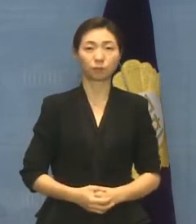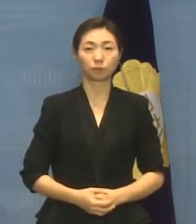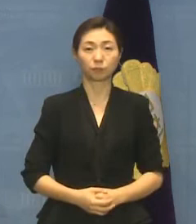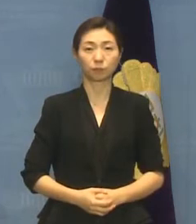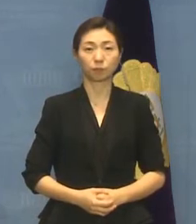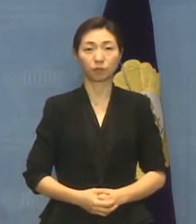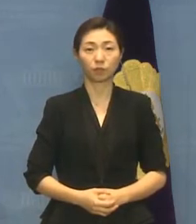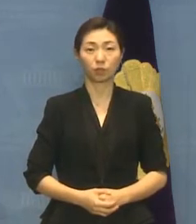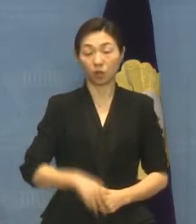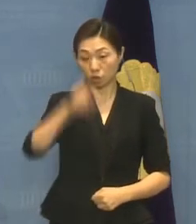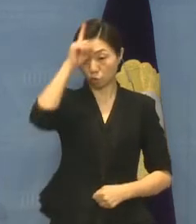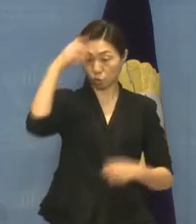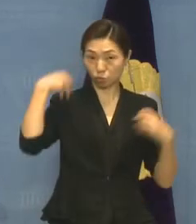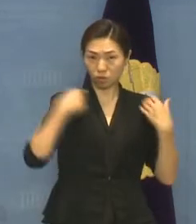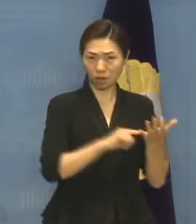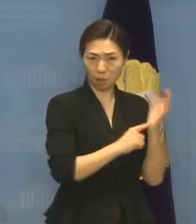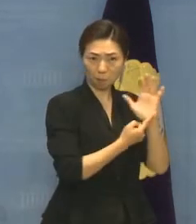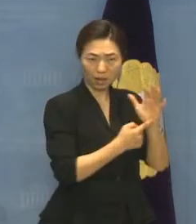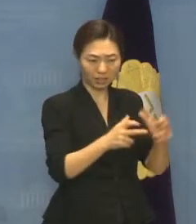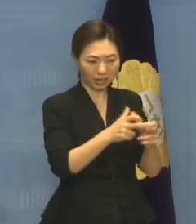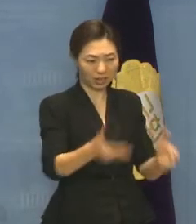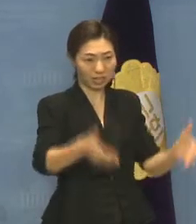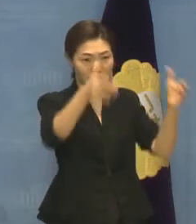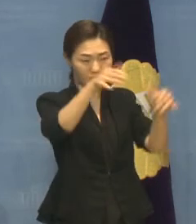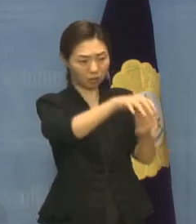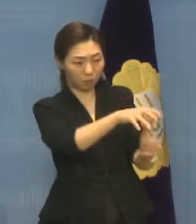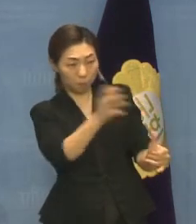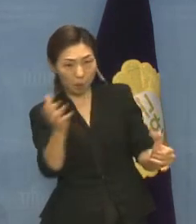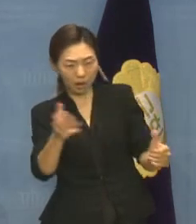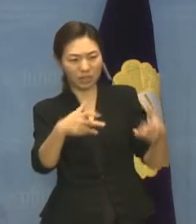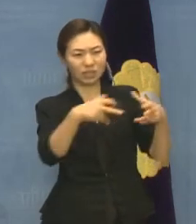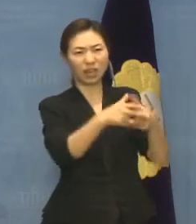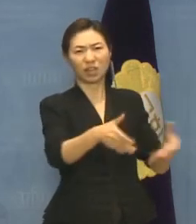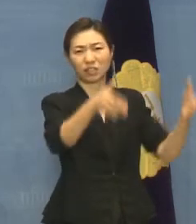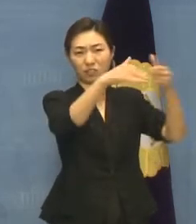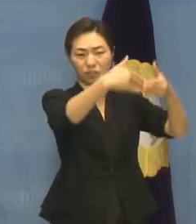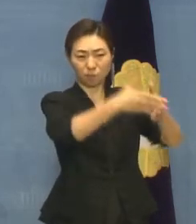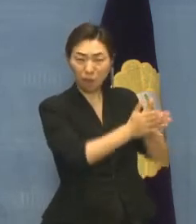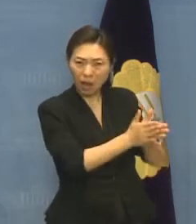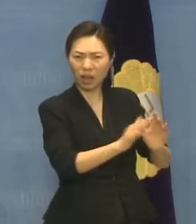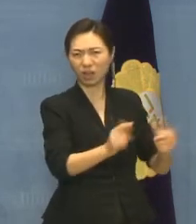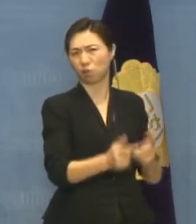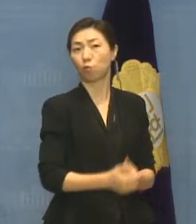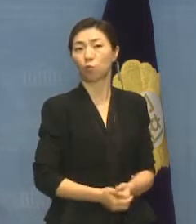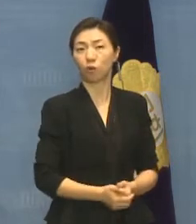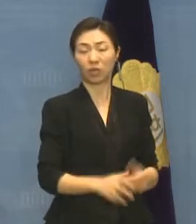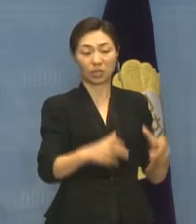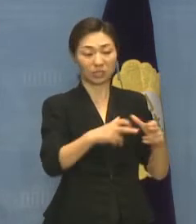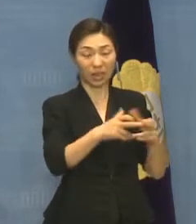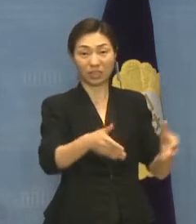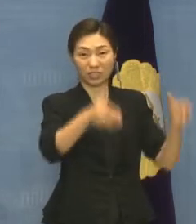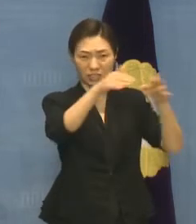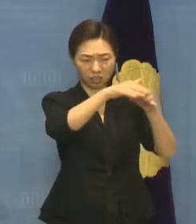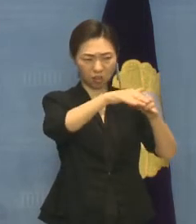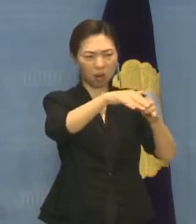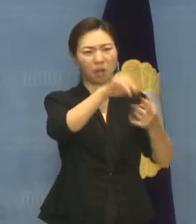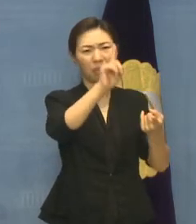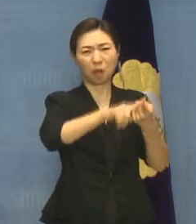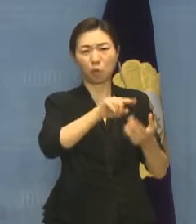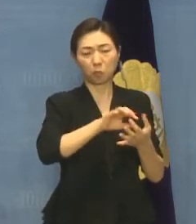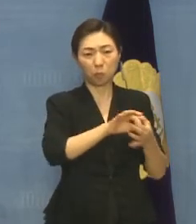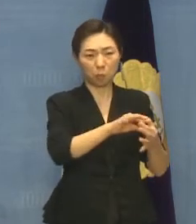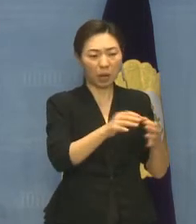정부가 발표한 탈시설 로드맵이 시설 폐쇄가 아니라 시설을 계속 유지하는 소규명화 정책으로서